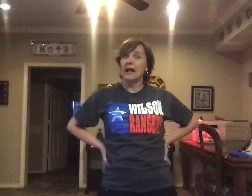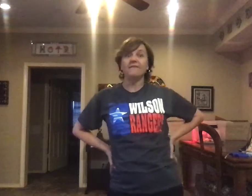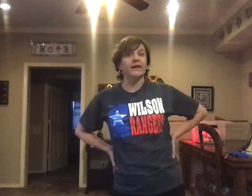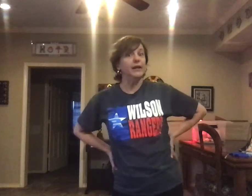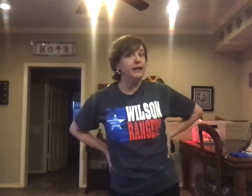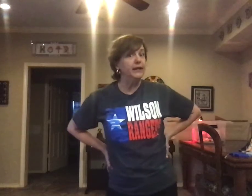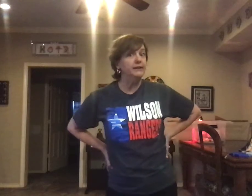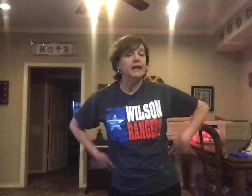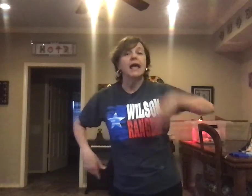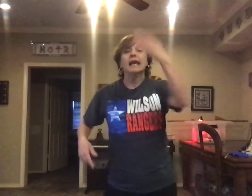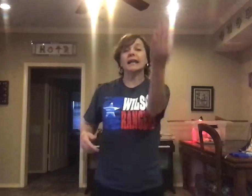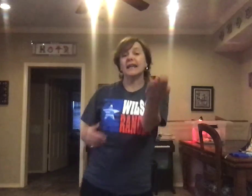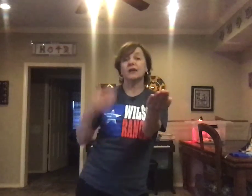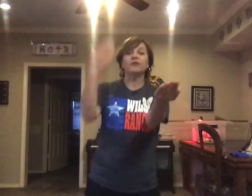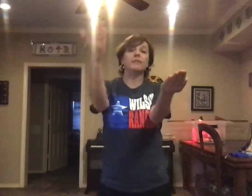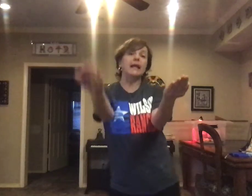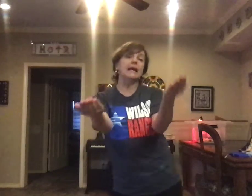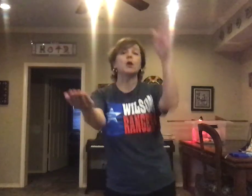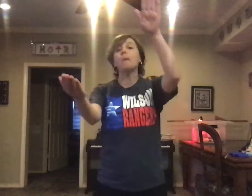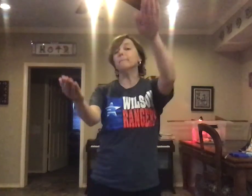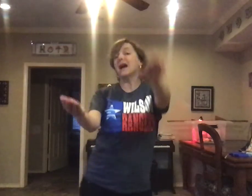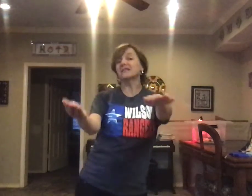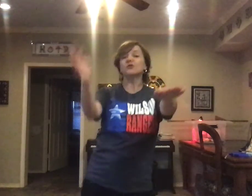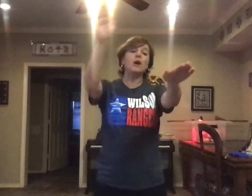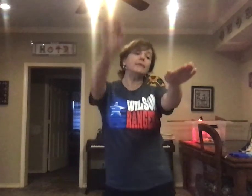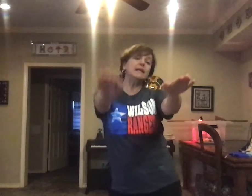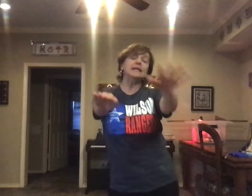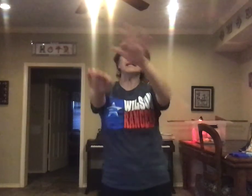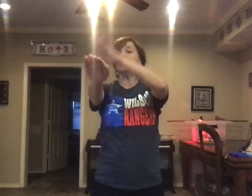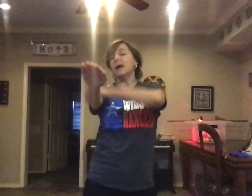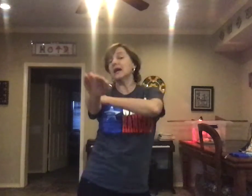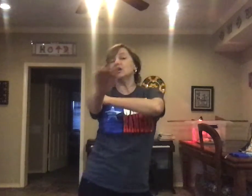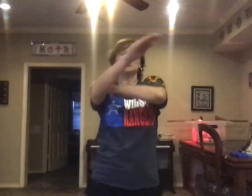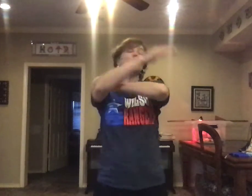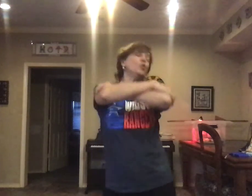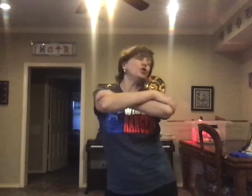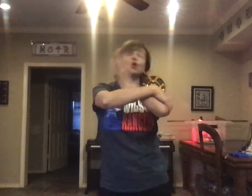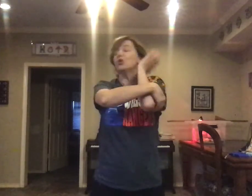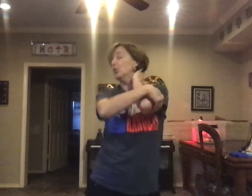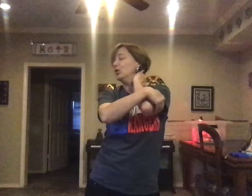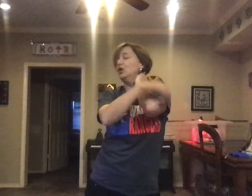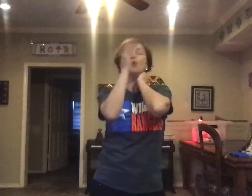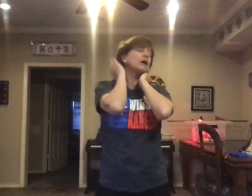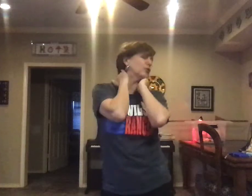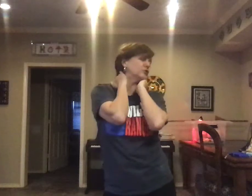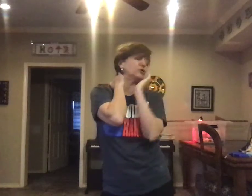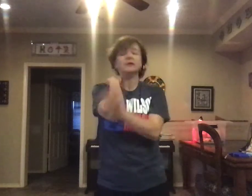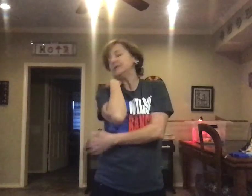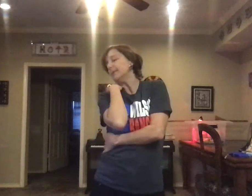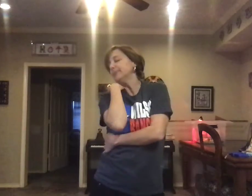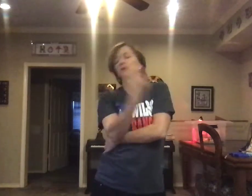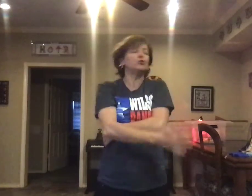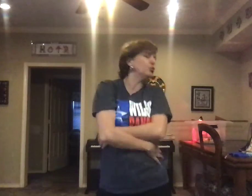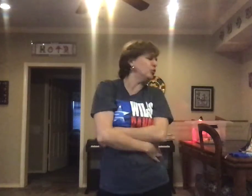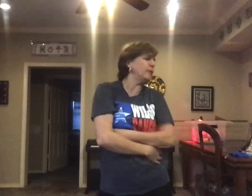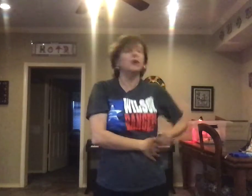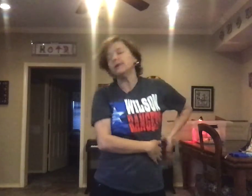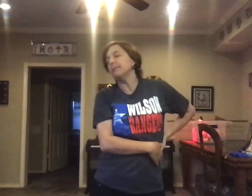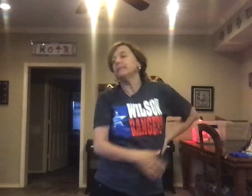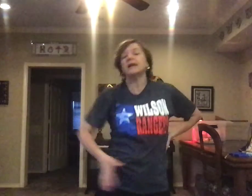vez. Enero, febrero, marzo, abril, mayo, junio, julio, agosto, septiembre, octubre, noviembre,